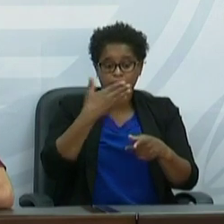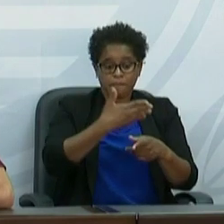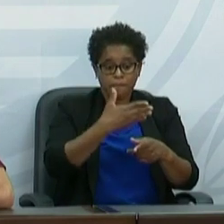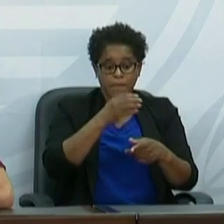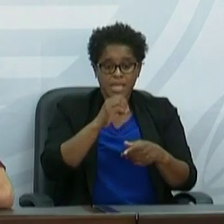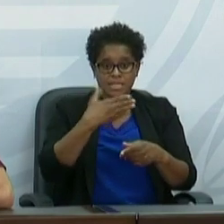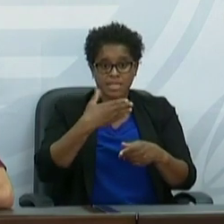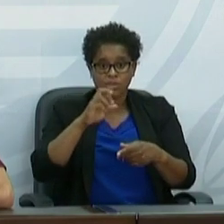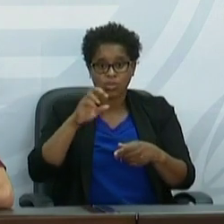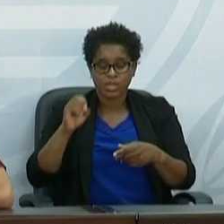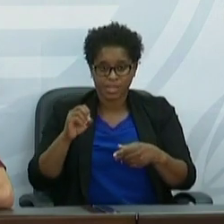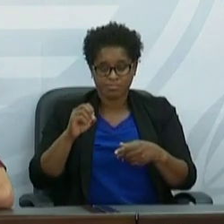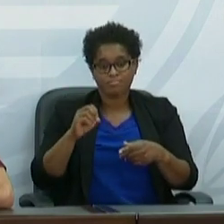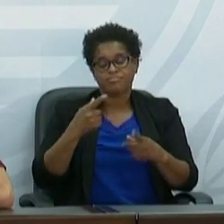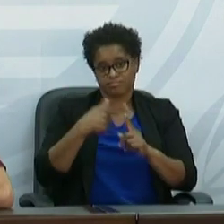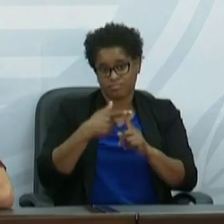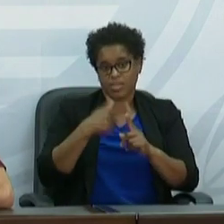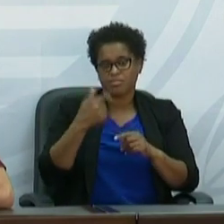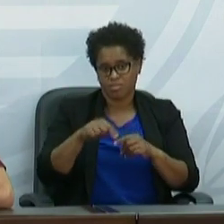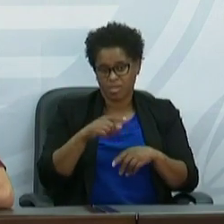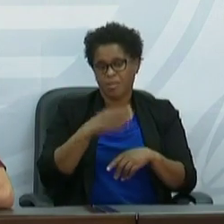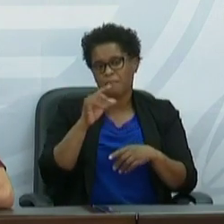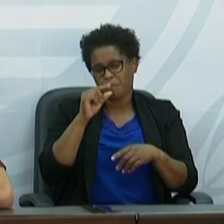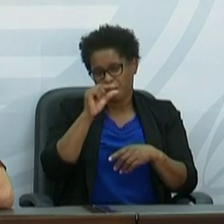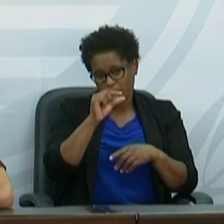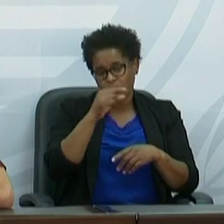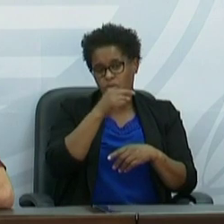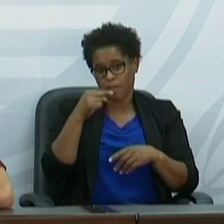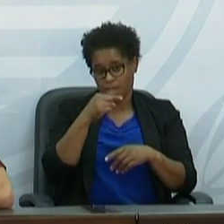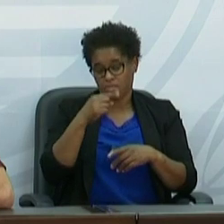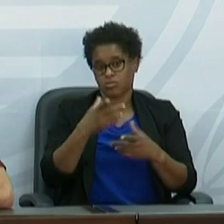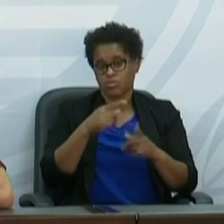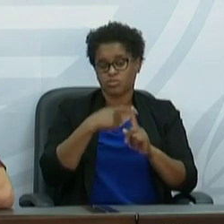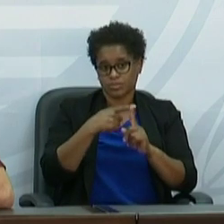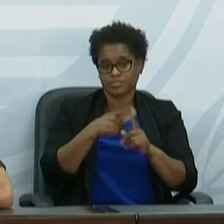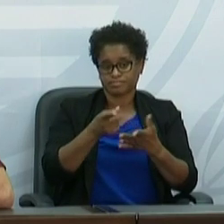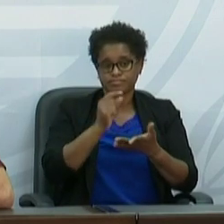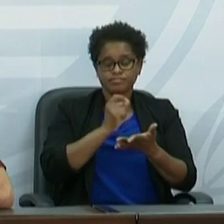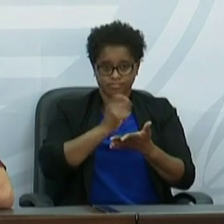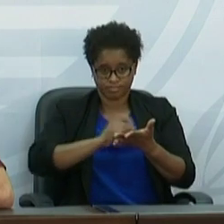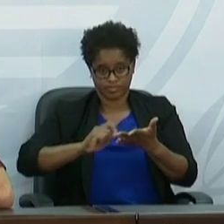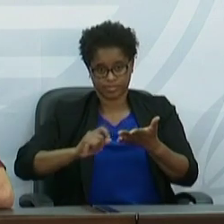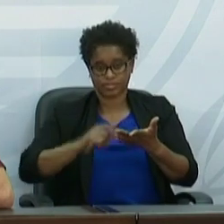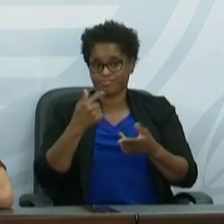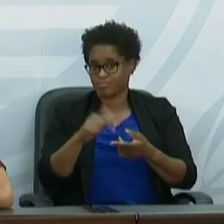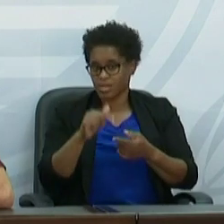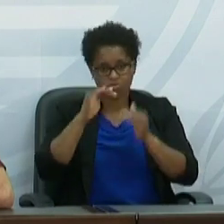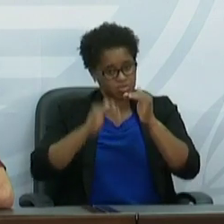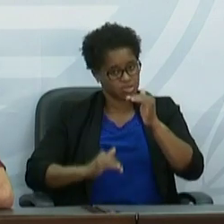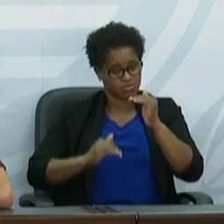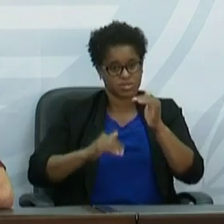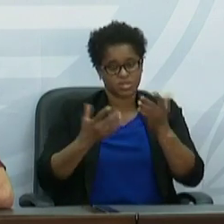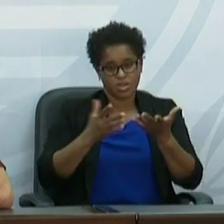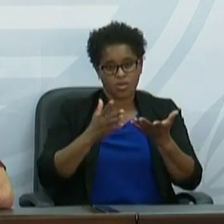casos. Portanto, houve menos casos identificados, não havendo uma diminuição